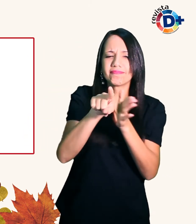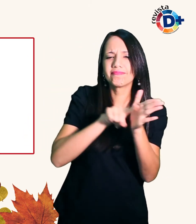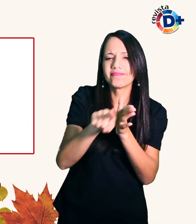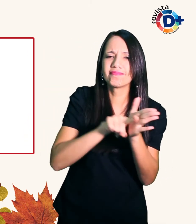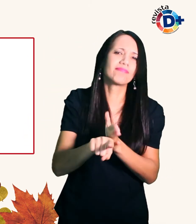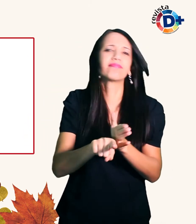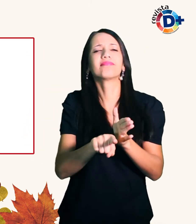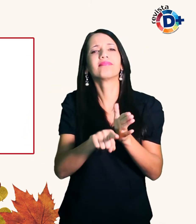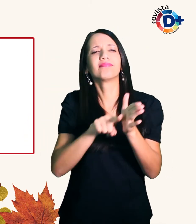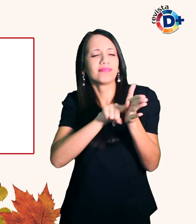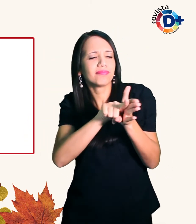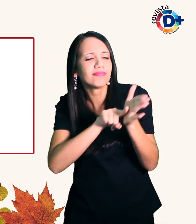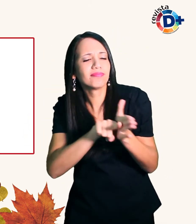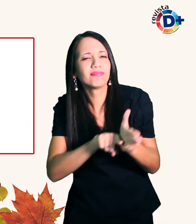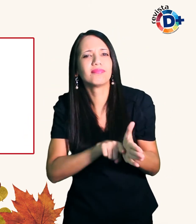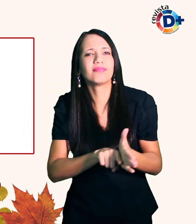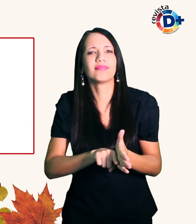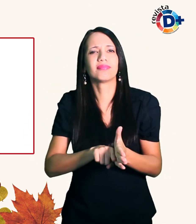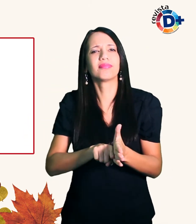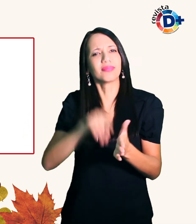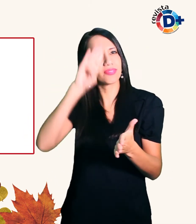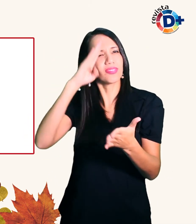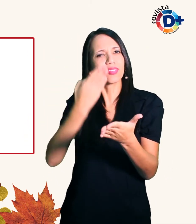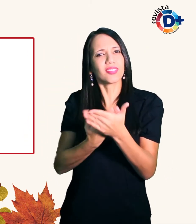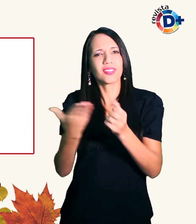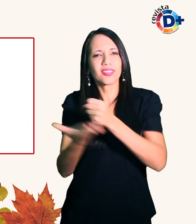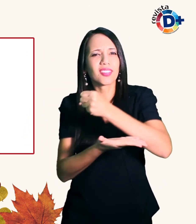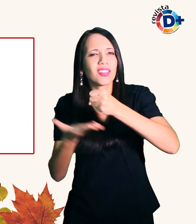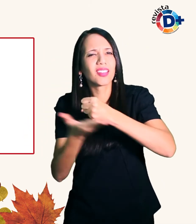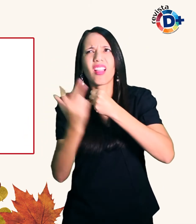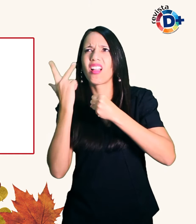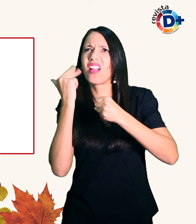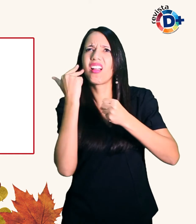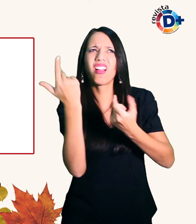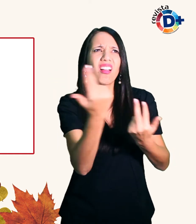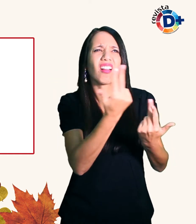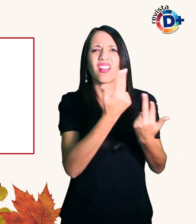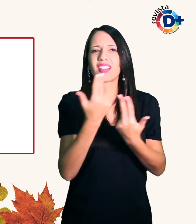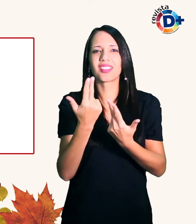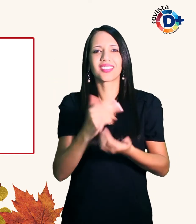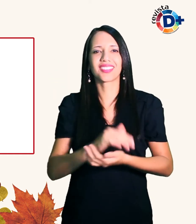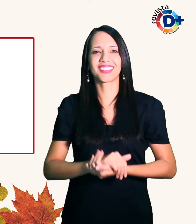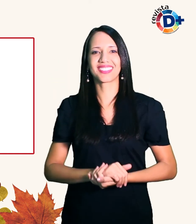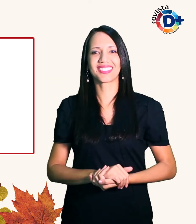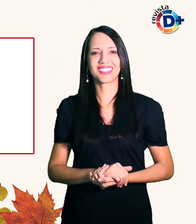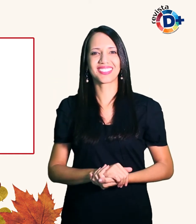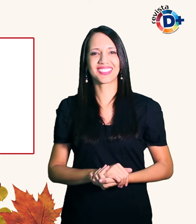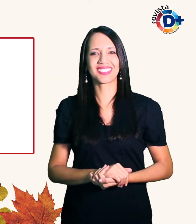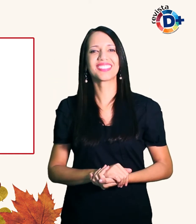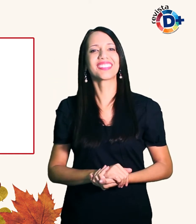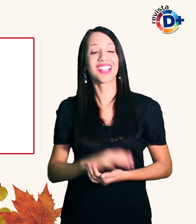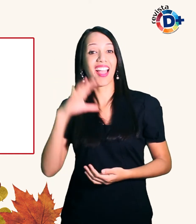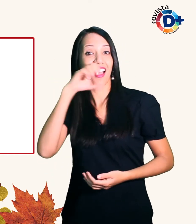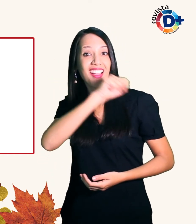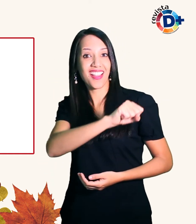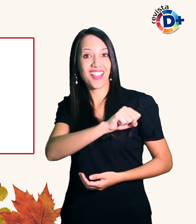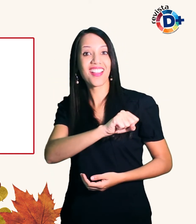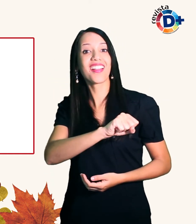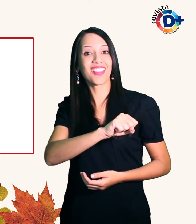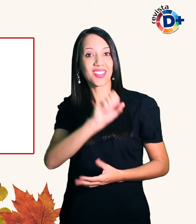crenças baseadas no senso comum diz Bauman Apressam-se em concluir que